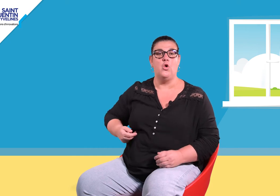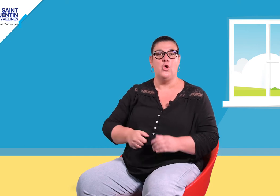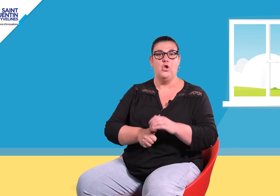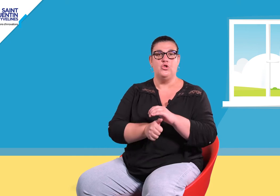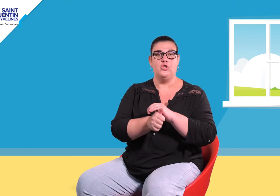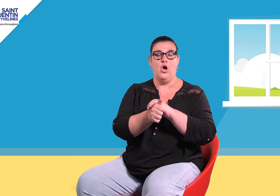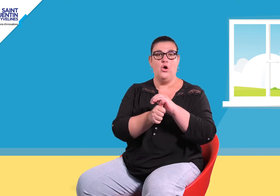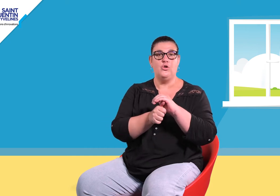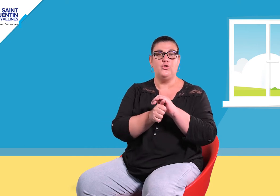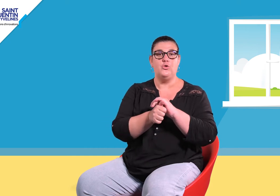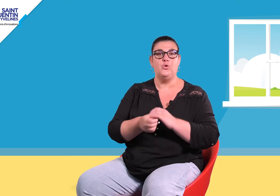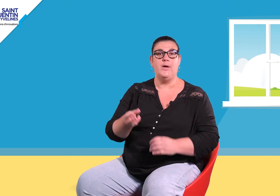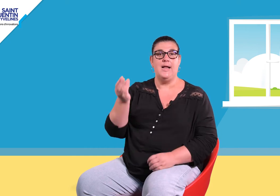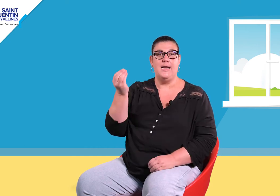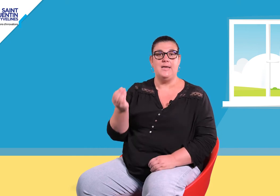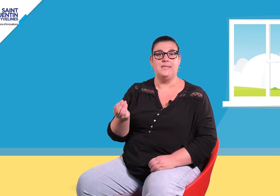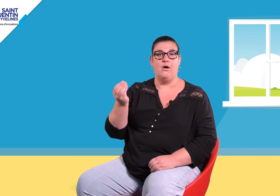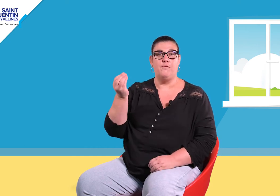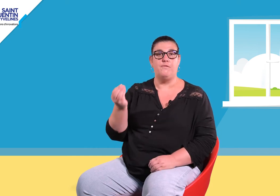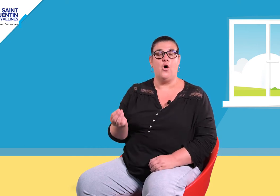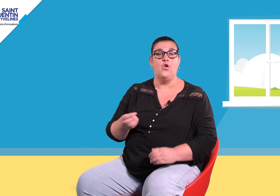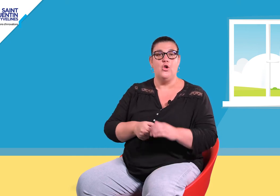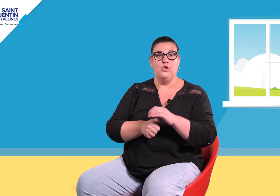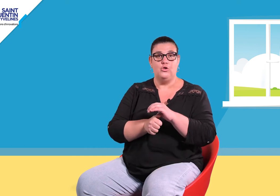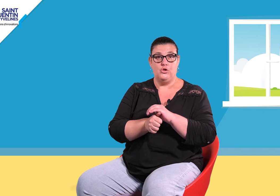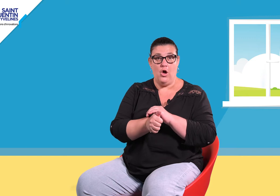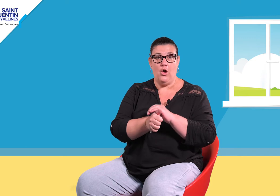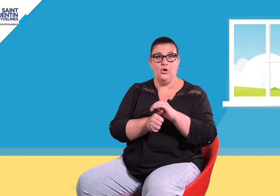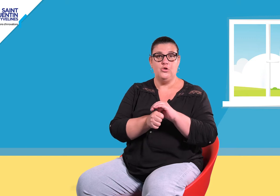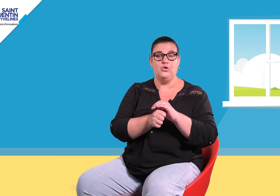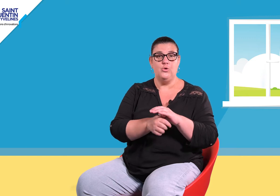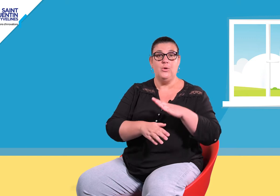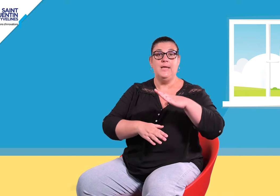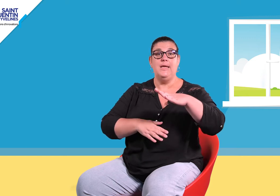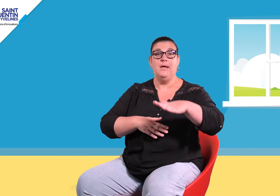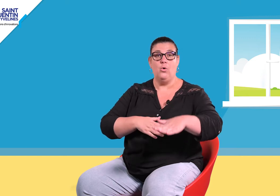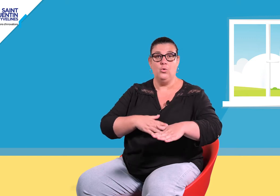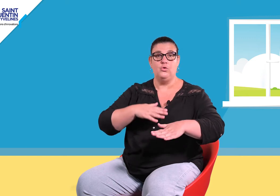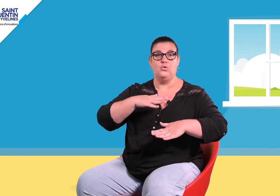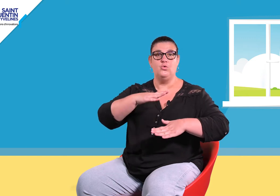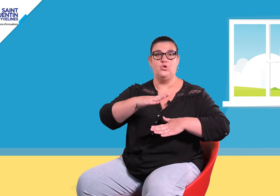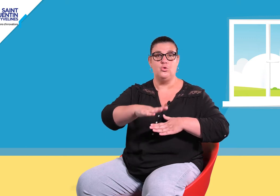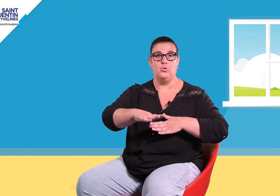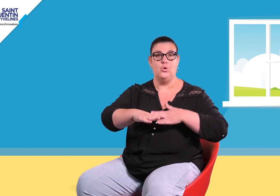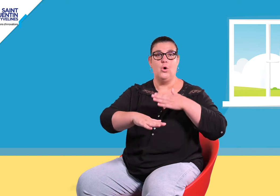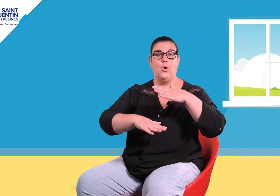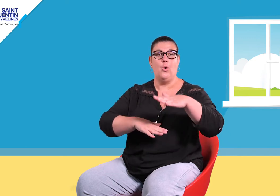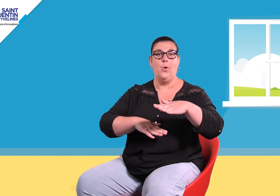Tortue et les enfants Tortue iront toujours au